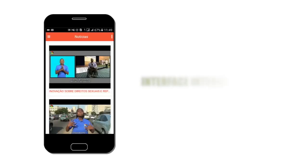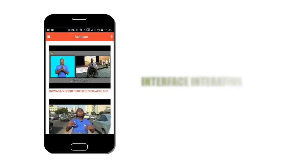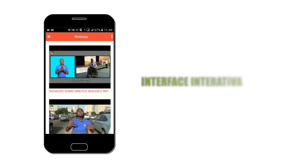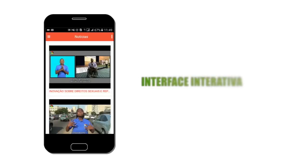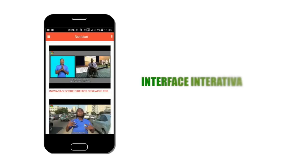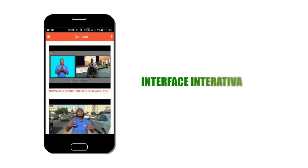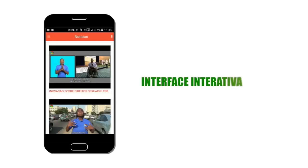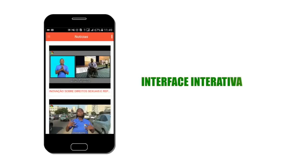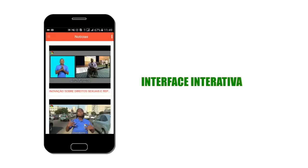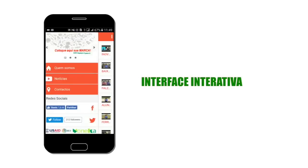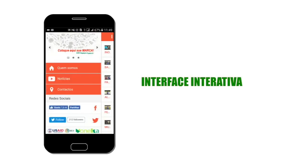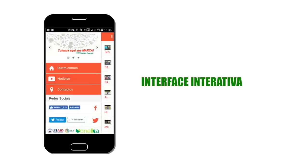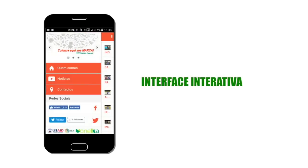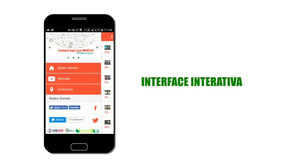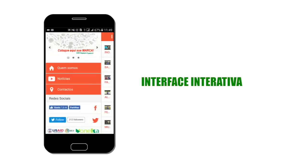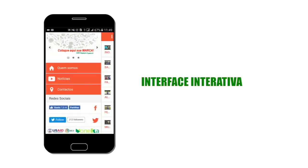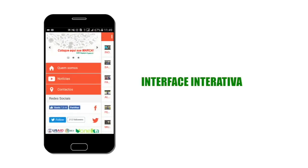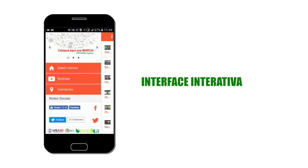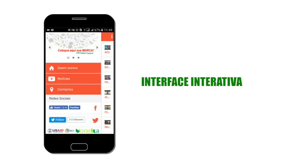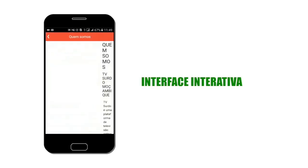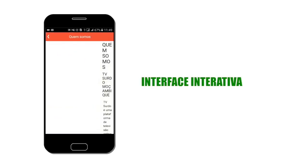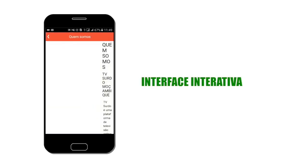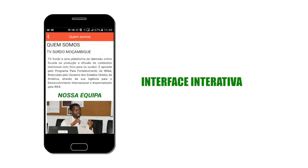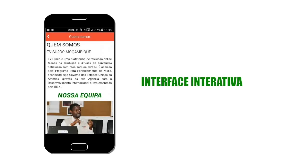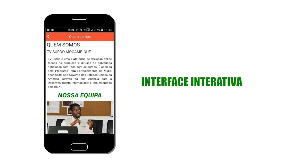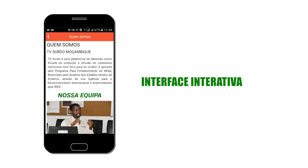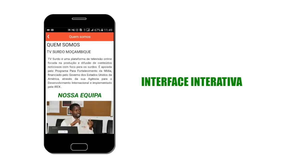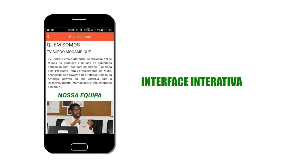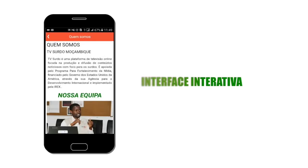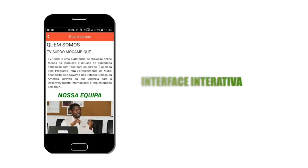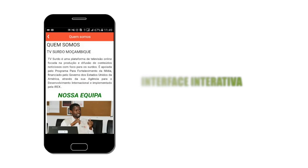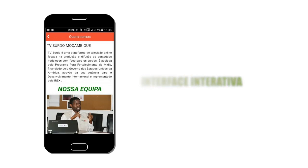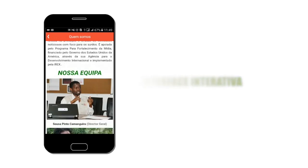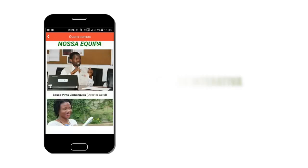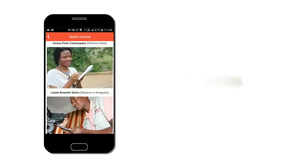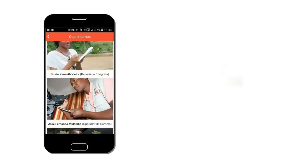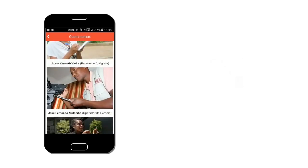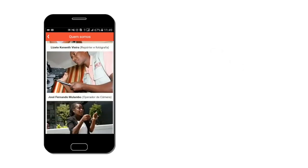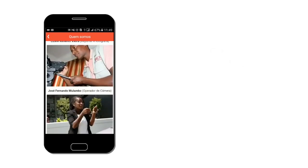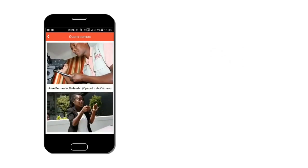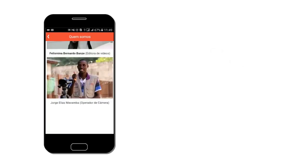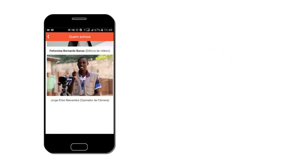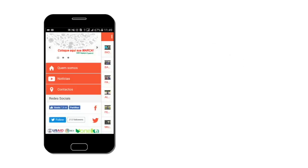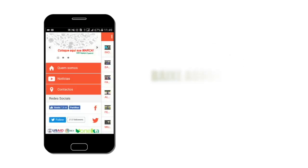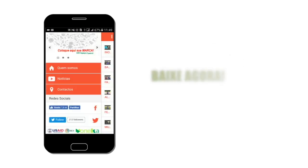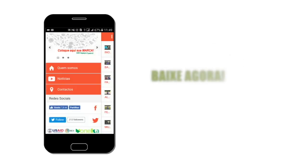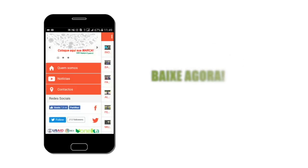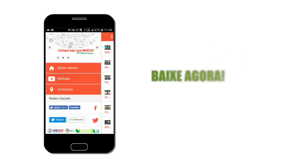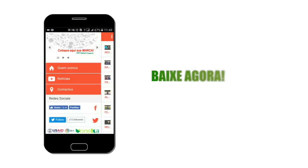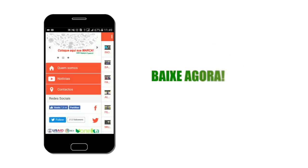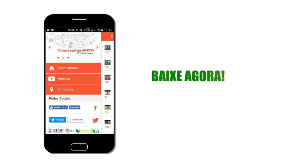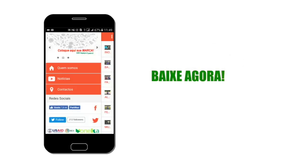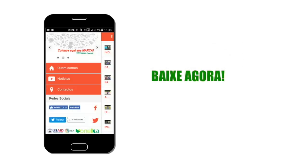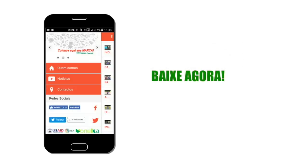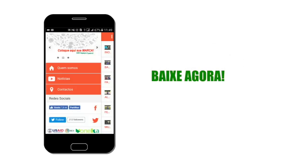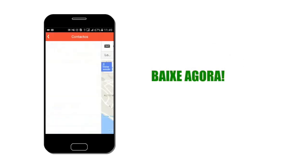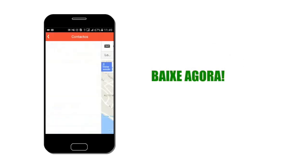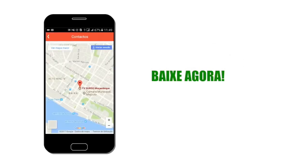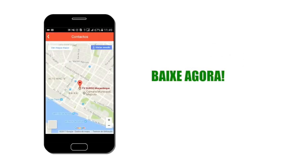Possui uma interface bastante interativa. De que está à espera? Baixe agora! TV